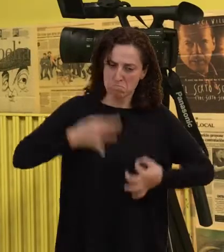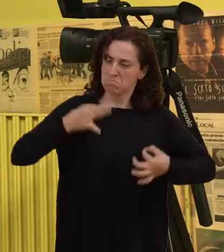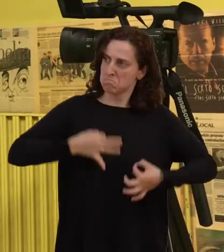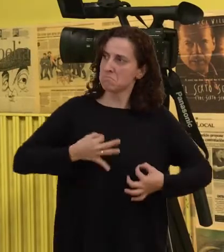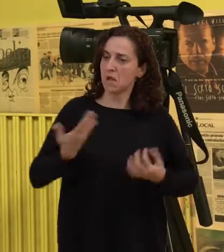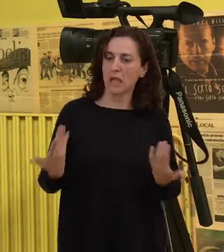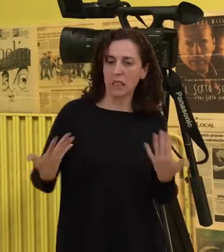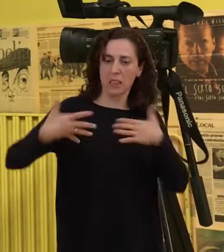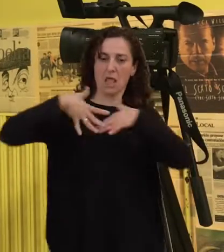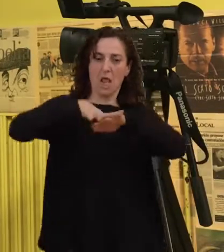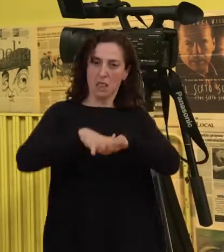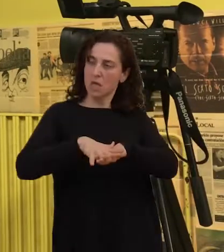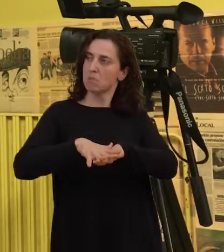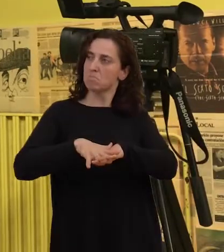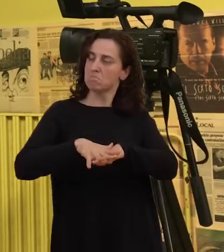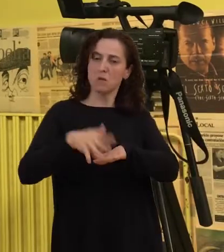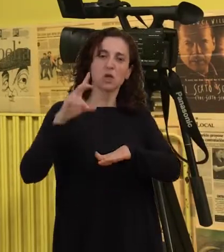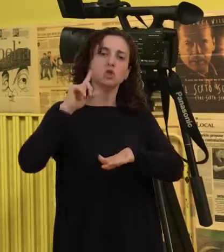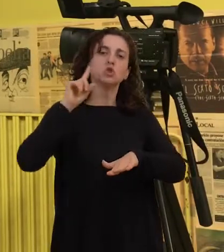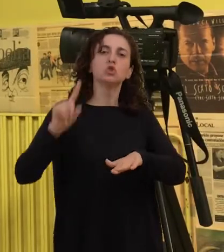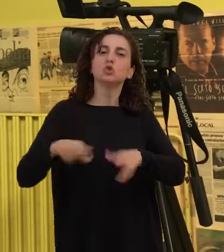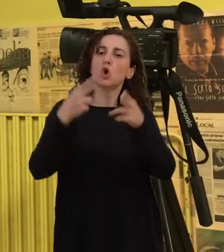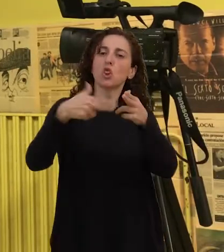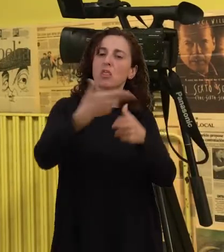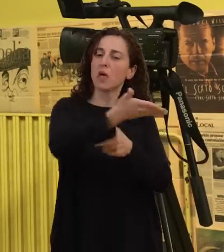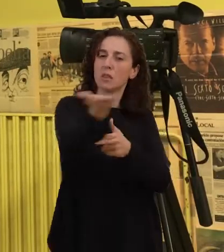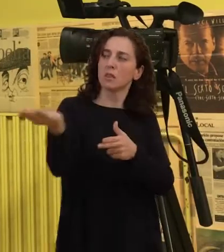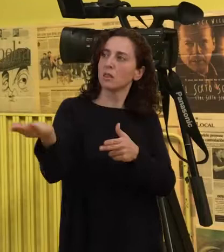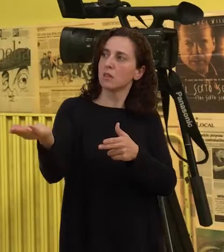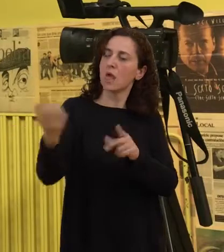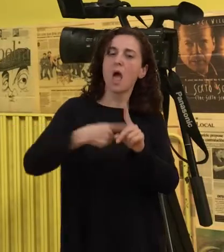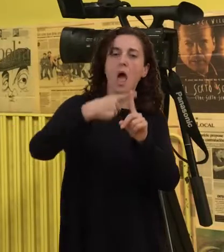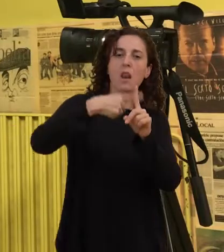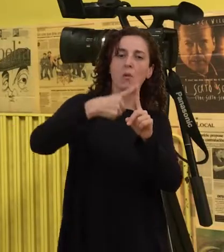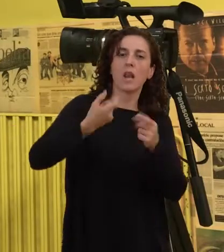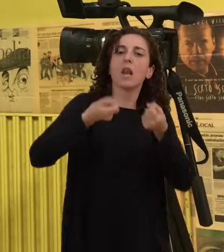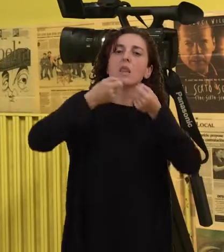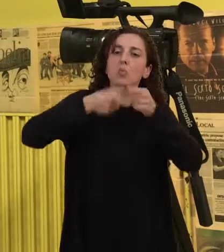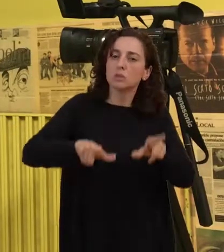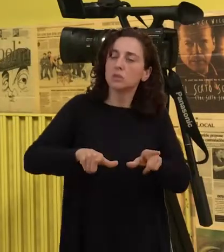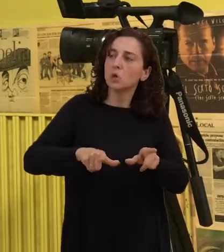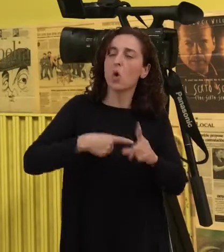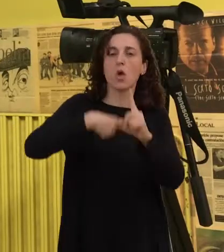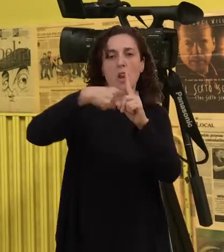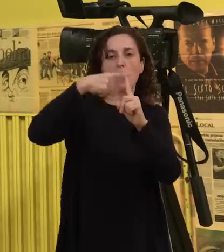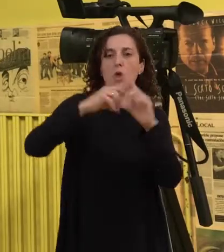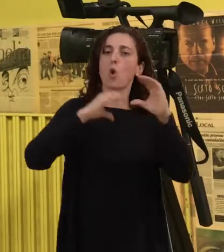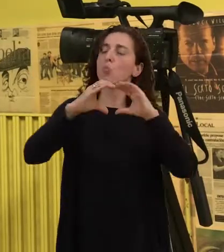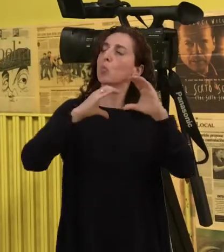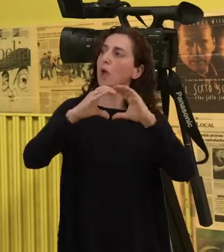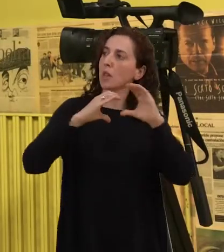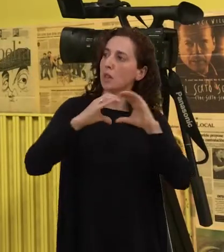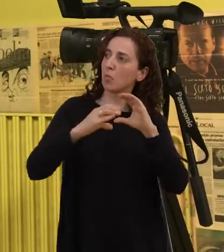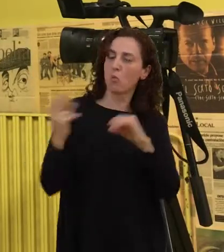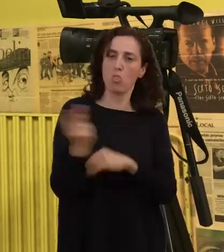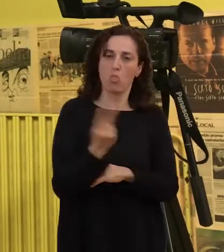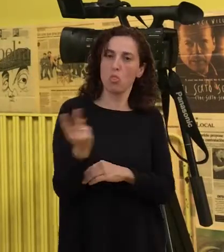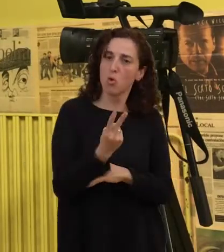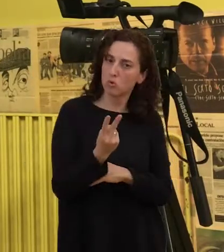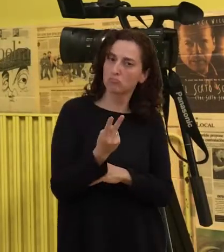integrada en a sociedade a nivel lingüístico e a nivel comunicativo e a